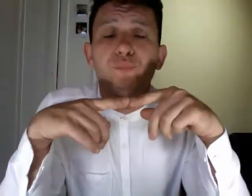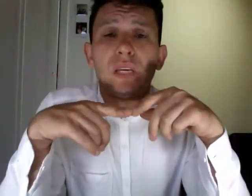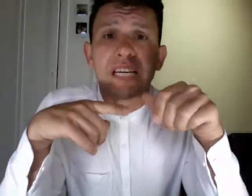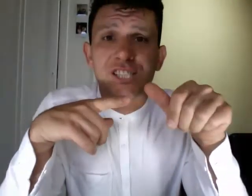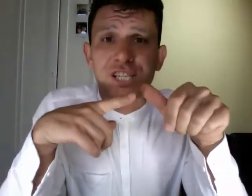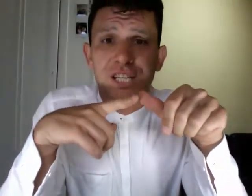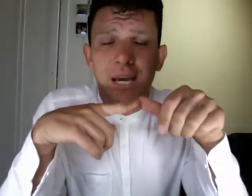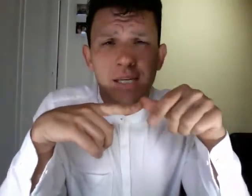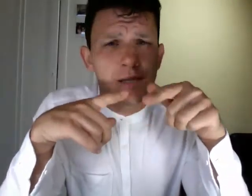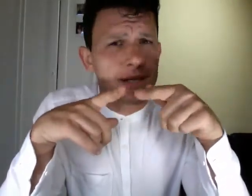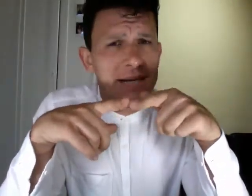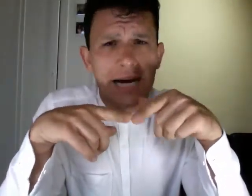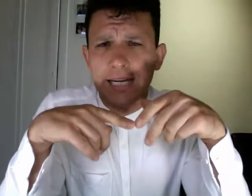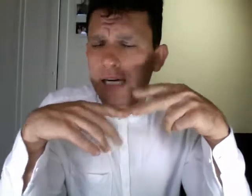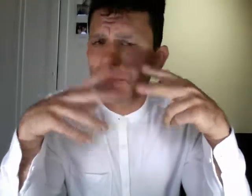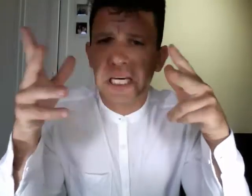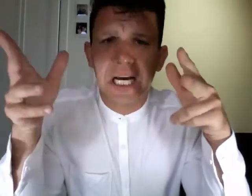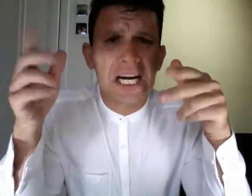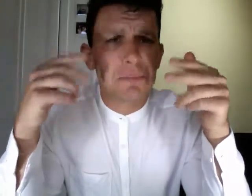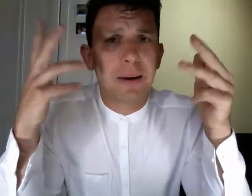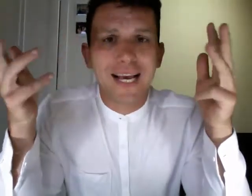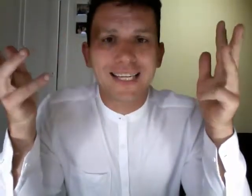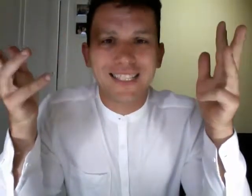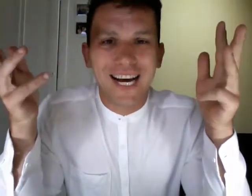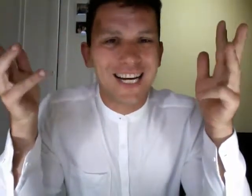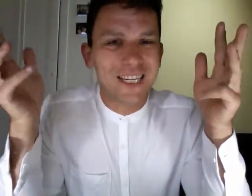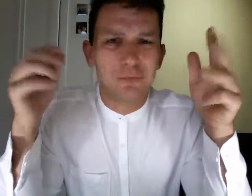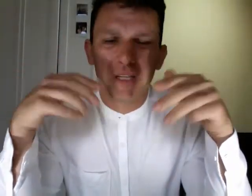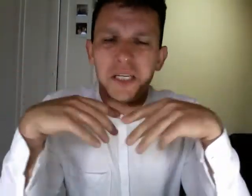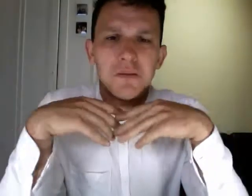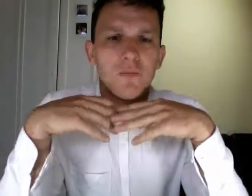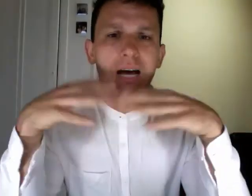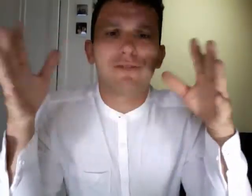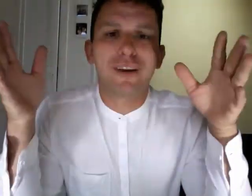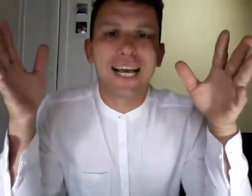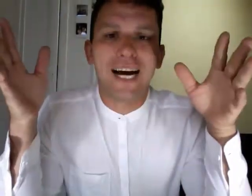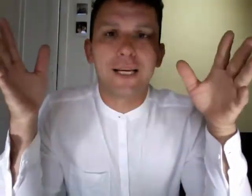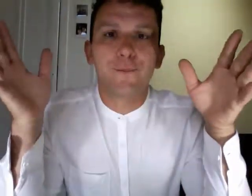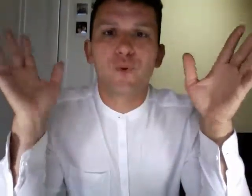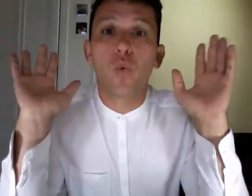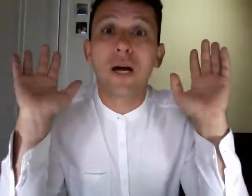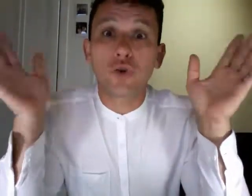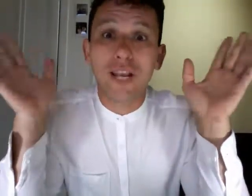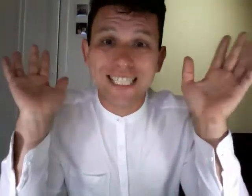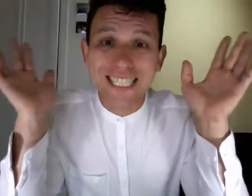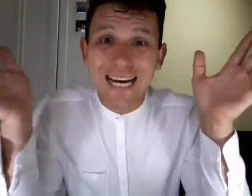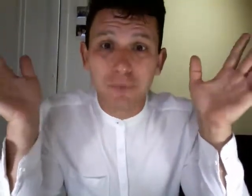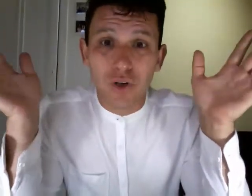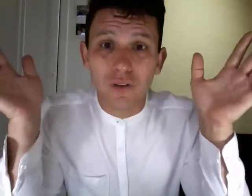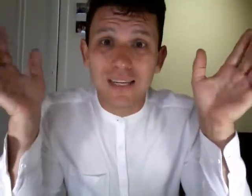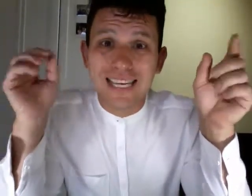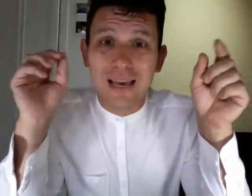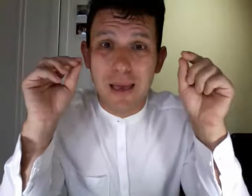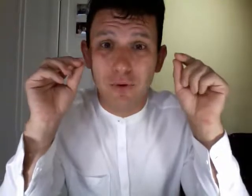cinesi indiani americani pakistiani africani quando nasciamo che abbiamo